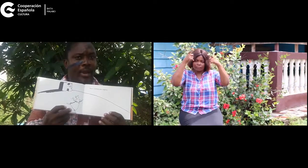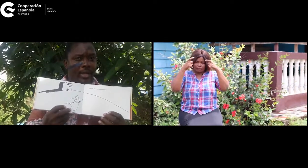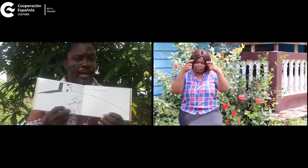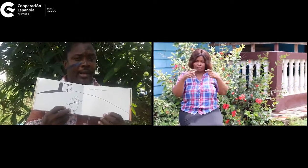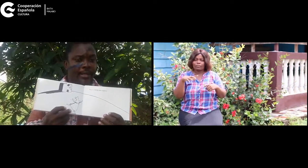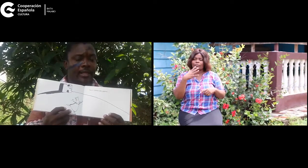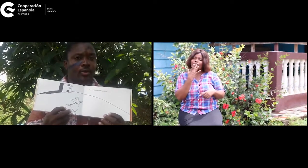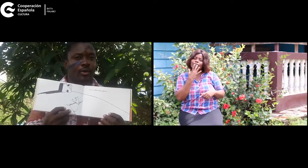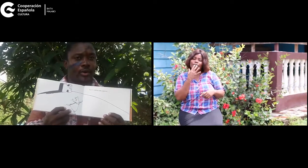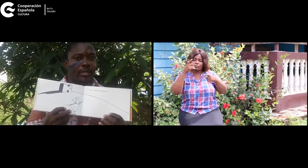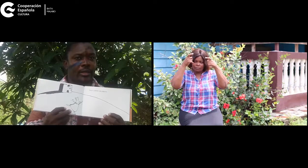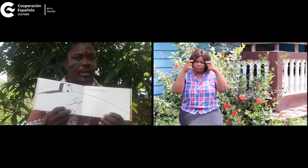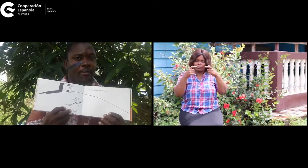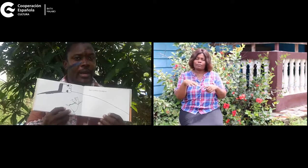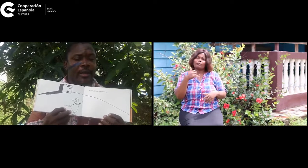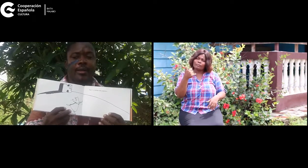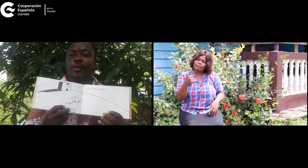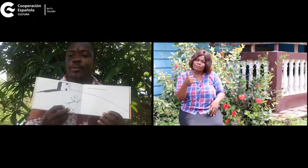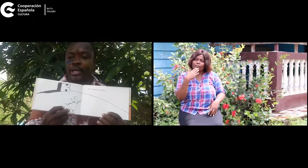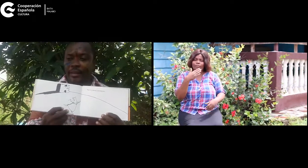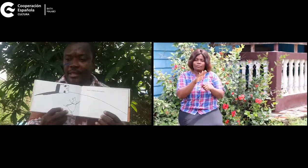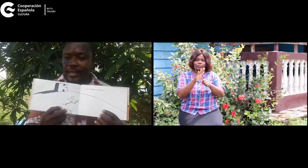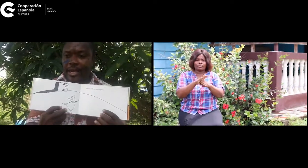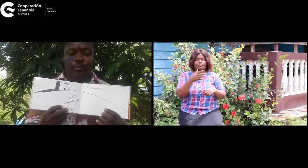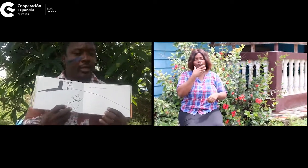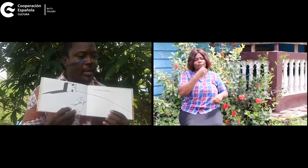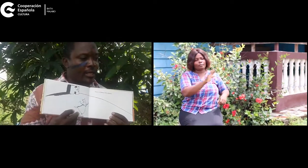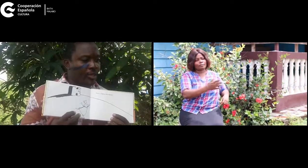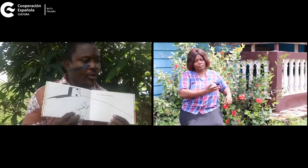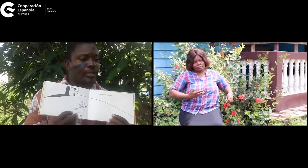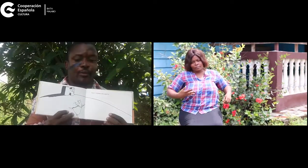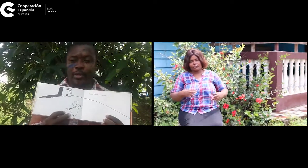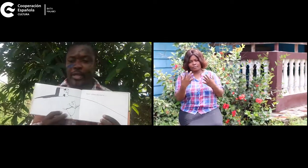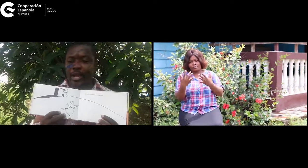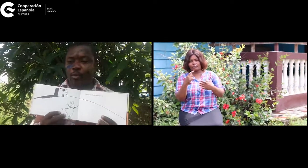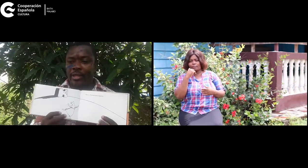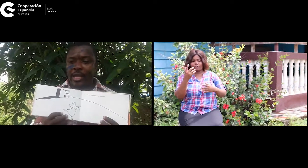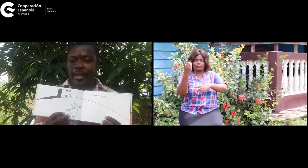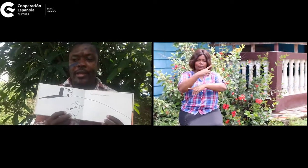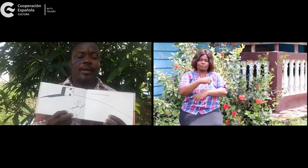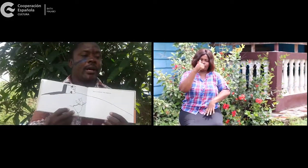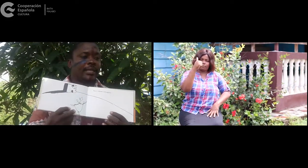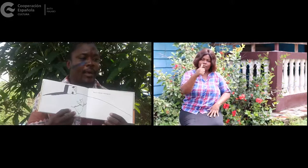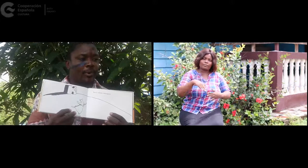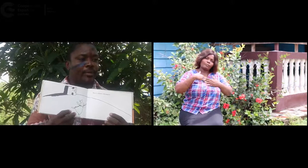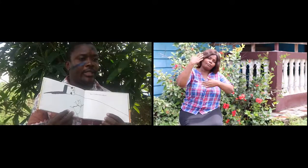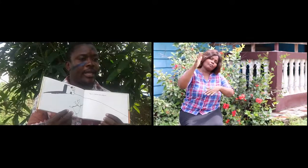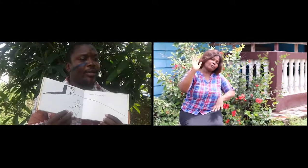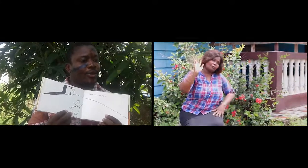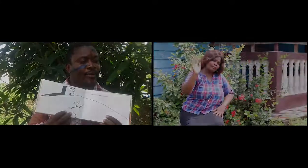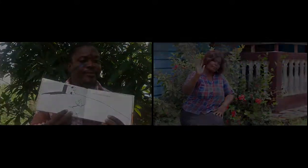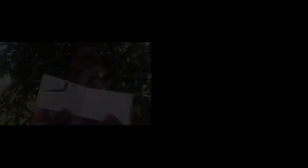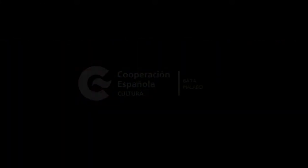Maluida, la reina de los colores. ¿Vale? Muchas gracias chicas, muchas gracias chicos. Espero que tengan buen día y hasta la próxima.